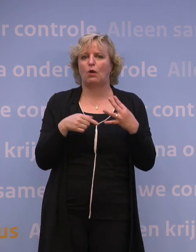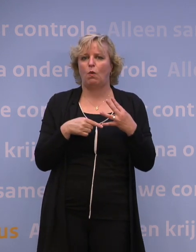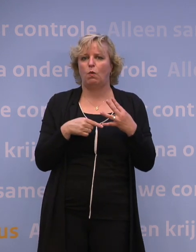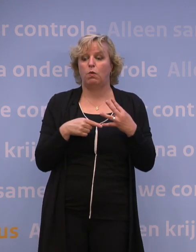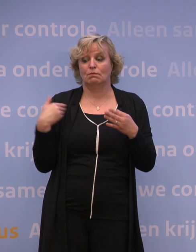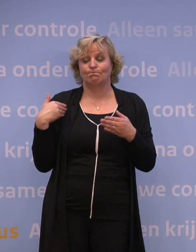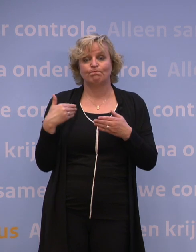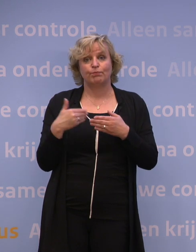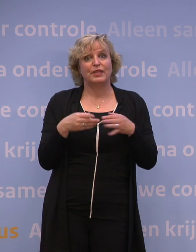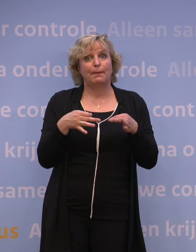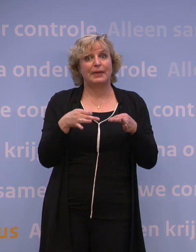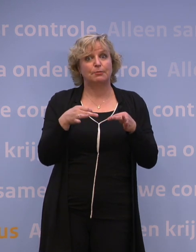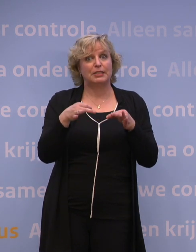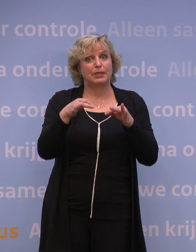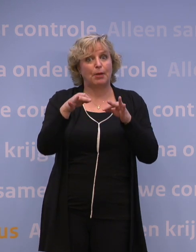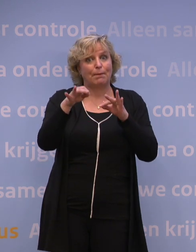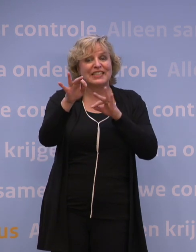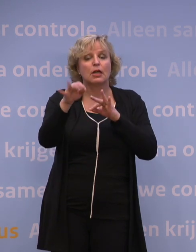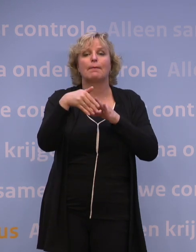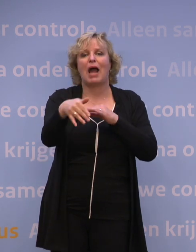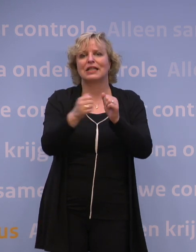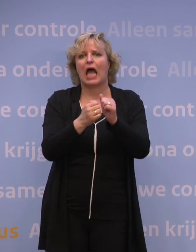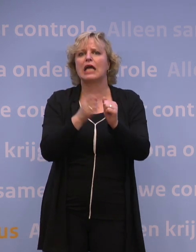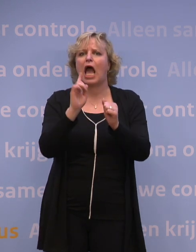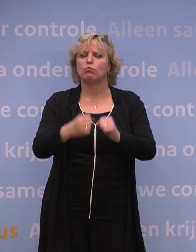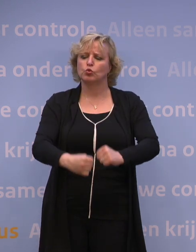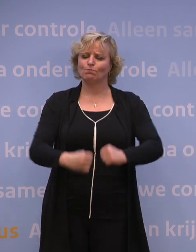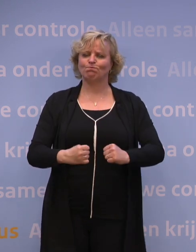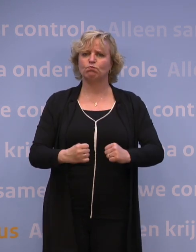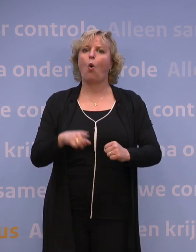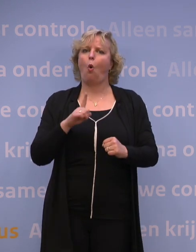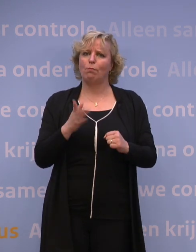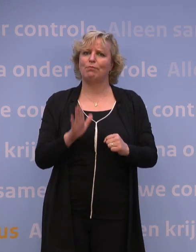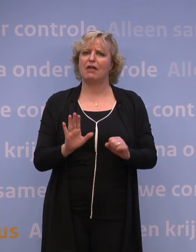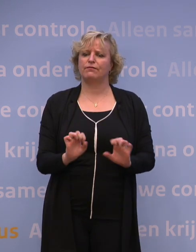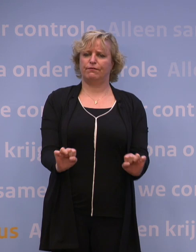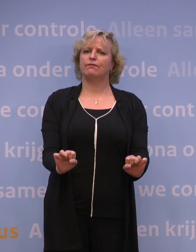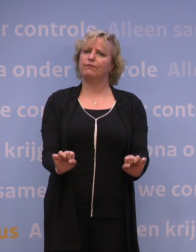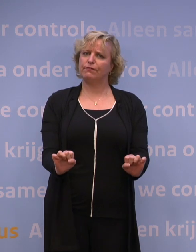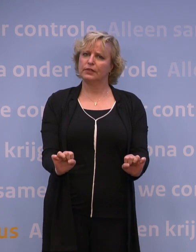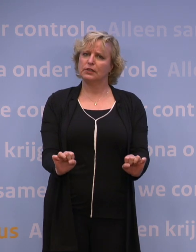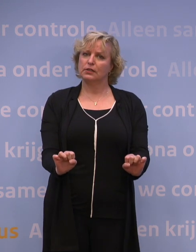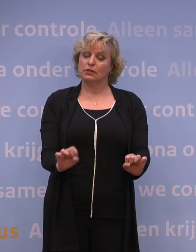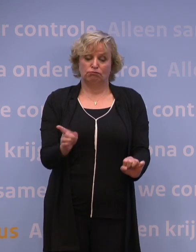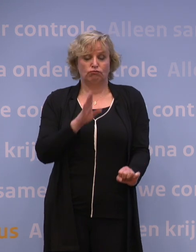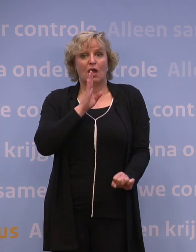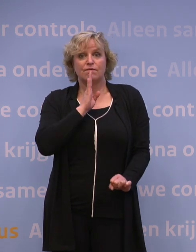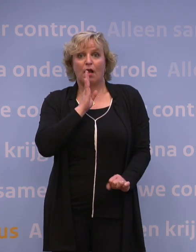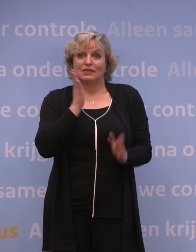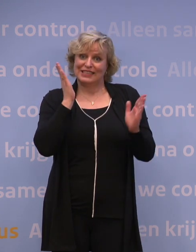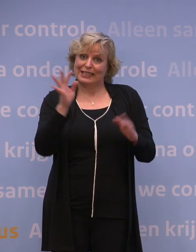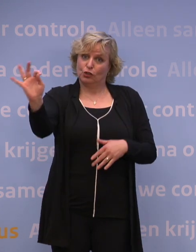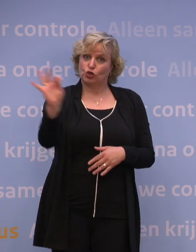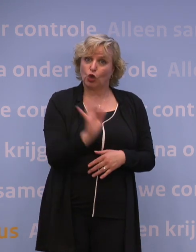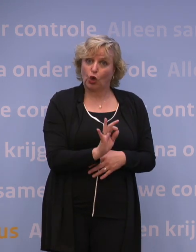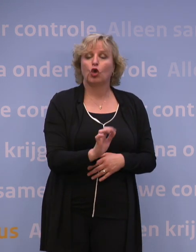beter, richting het najaar zullen we de dijk moeten verstevigen om droge voeten te houden. En dat betekent dat als we terugkomen van vakantie, we onszelf